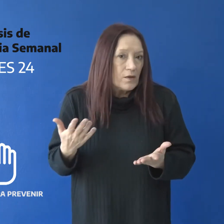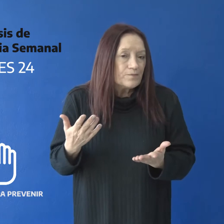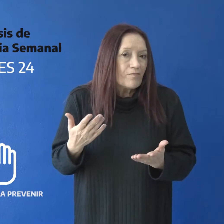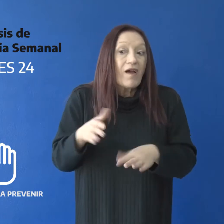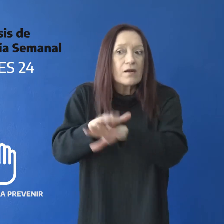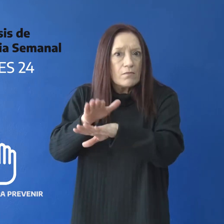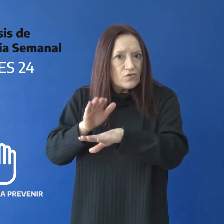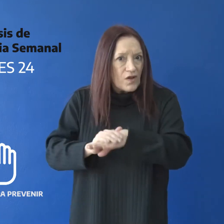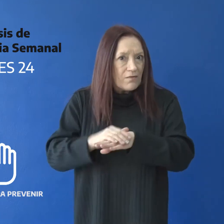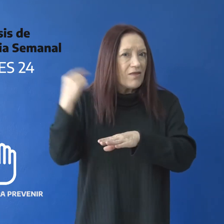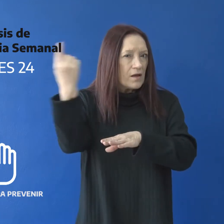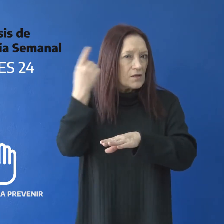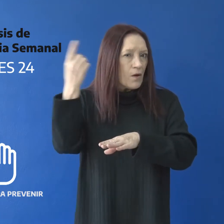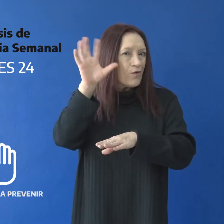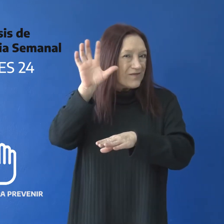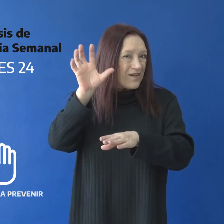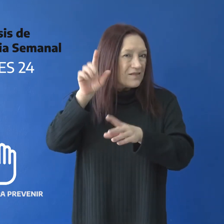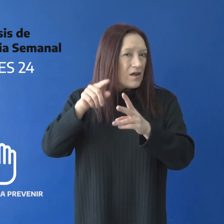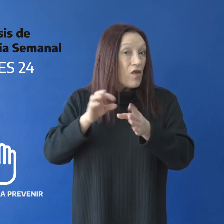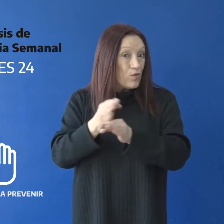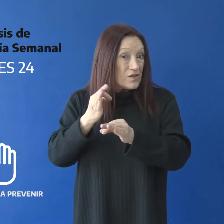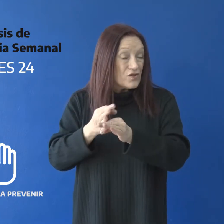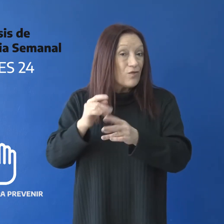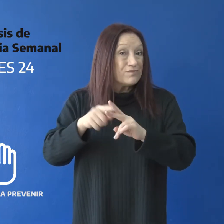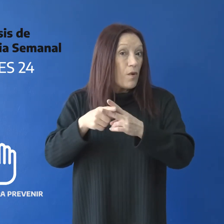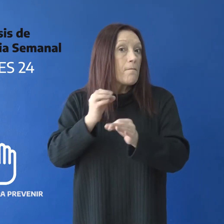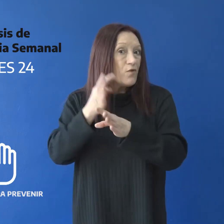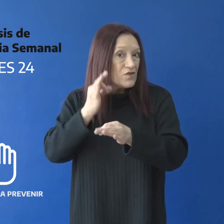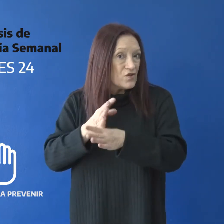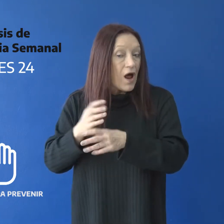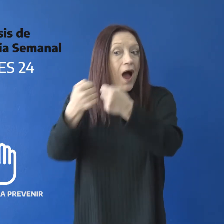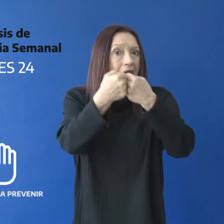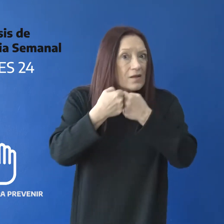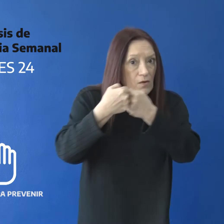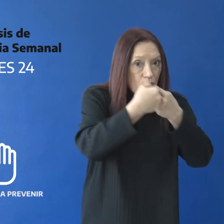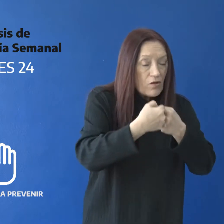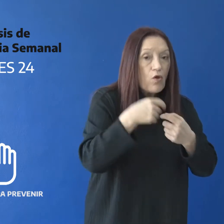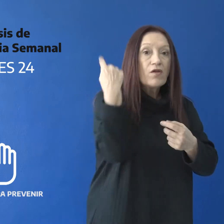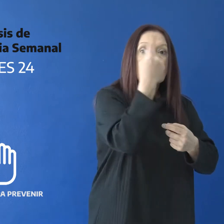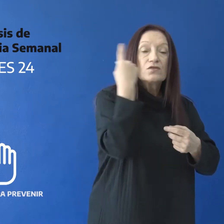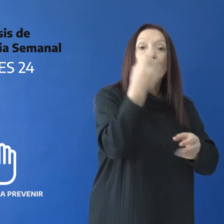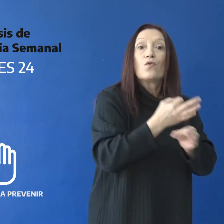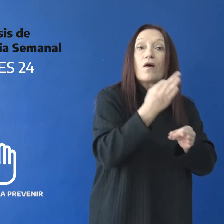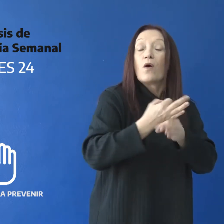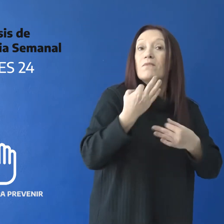cargo de la Dirección Provincial de Educación Técnico Profesional, en articulación con la Dirección General de Educación Especial,